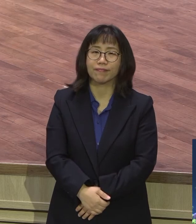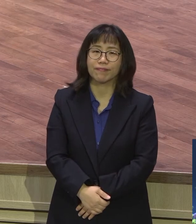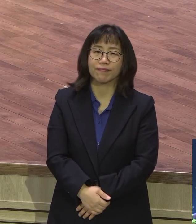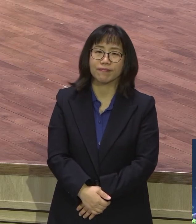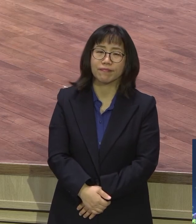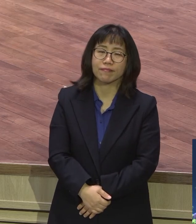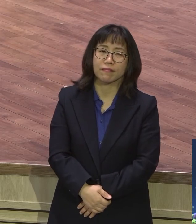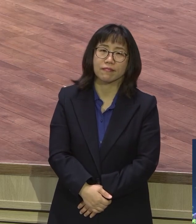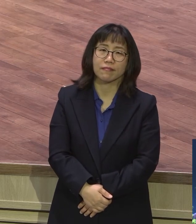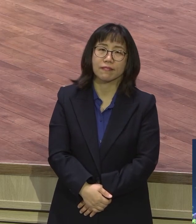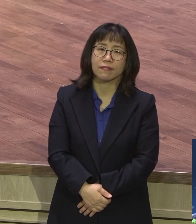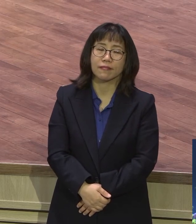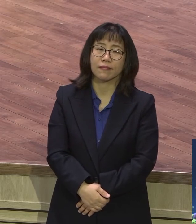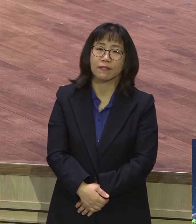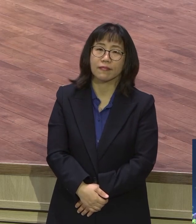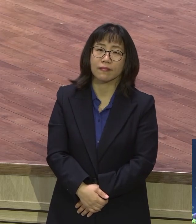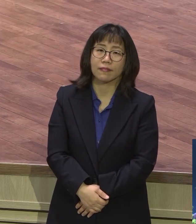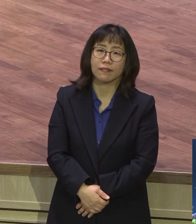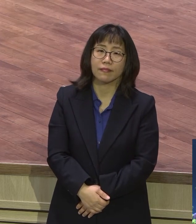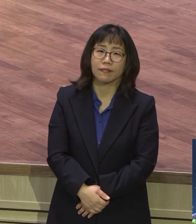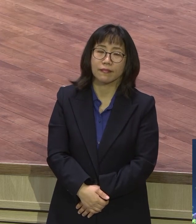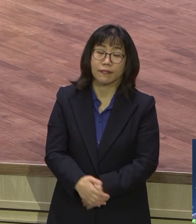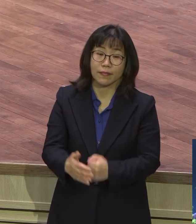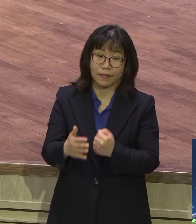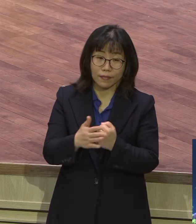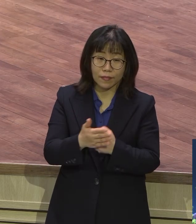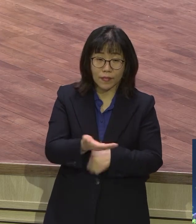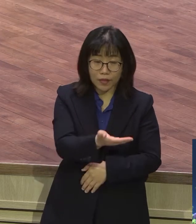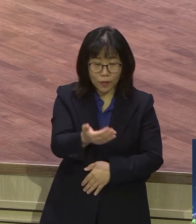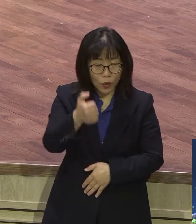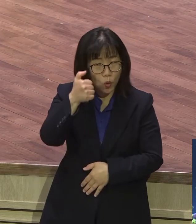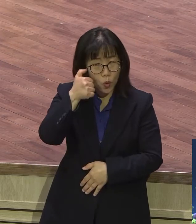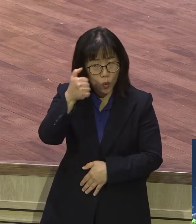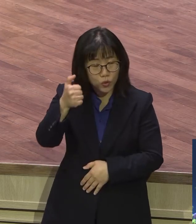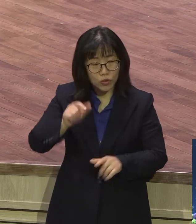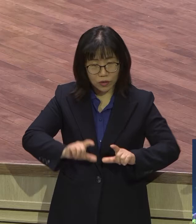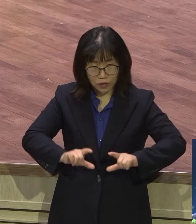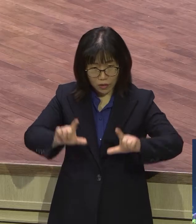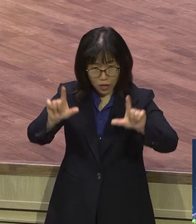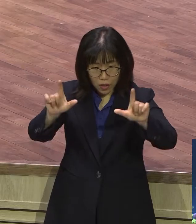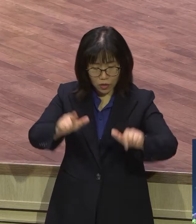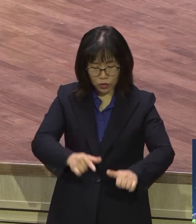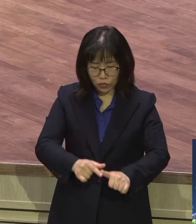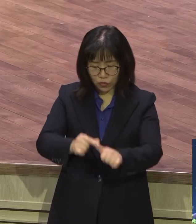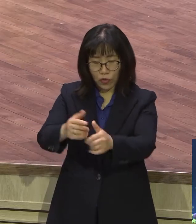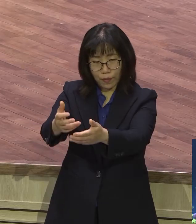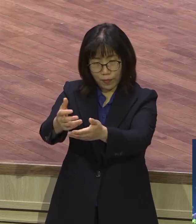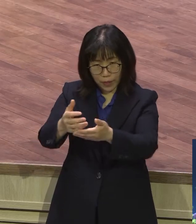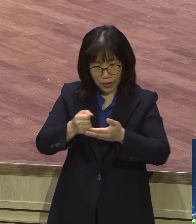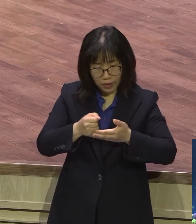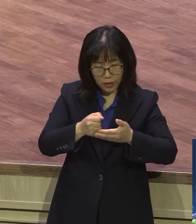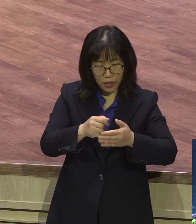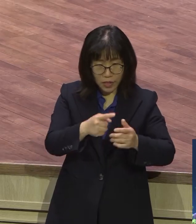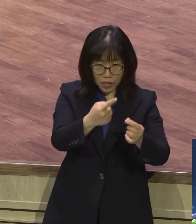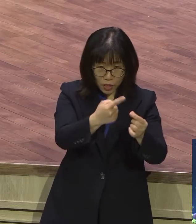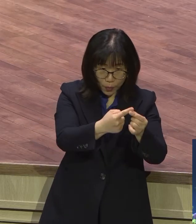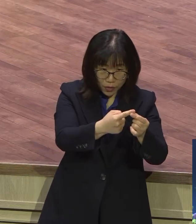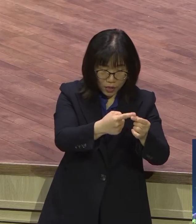그래서 오순절 자 구원받은 2월절 그 다음에 구원받은